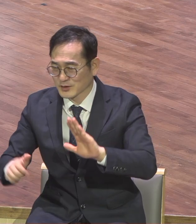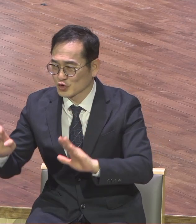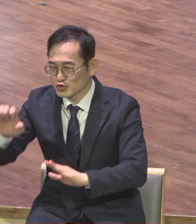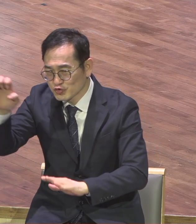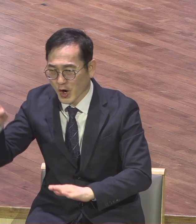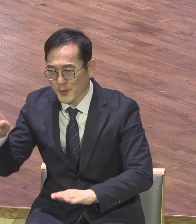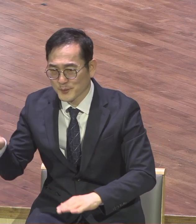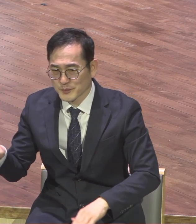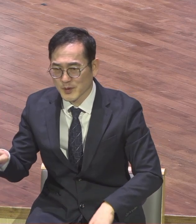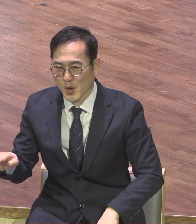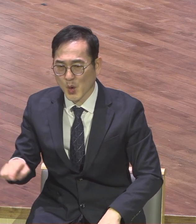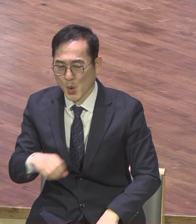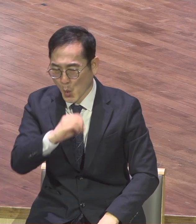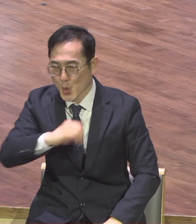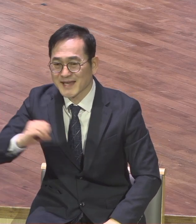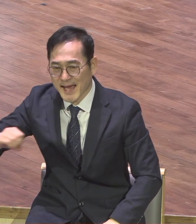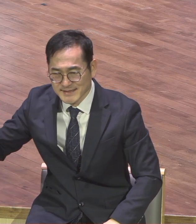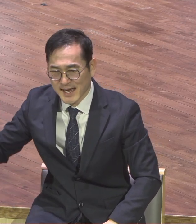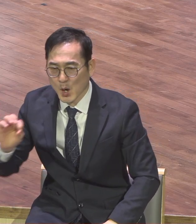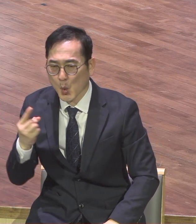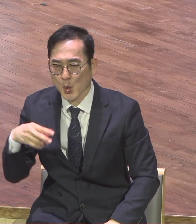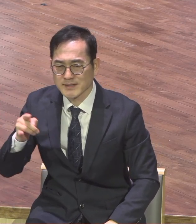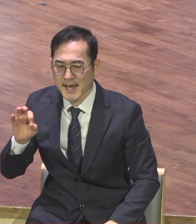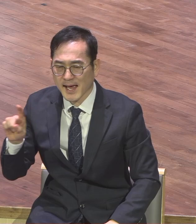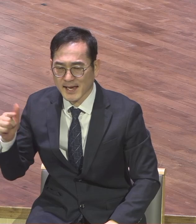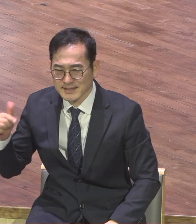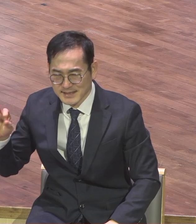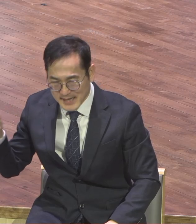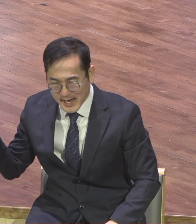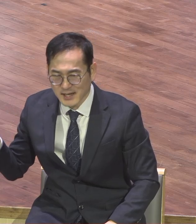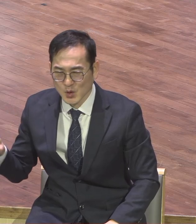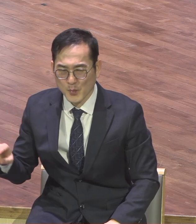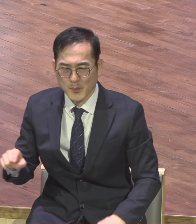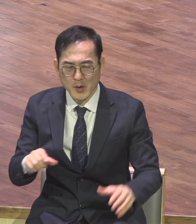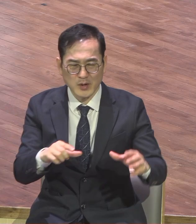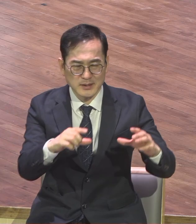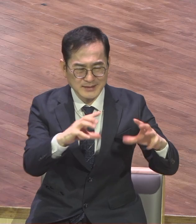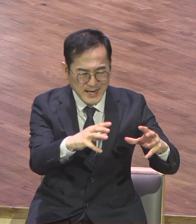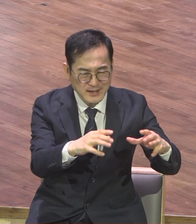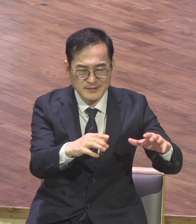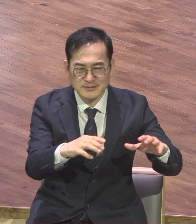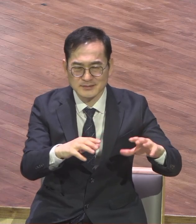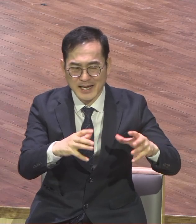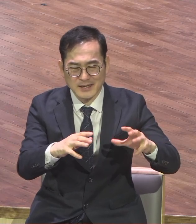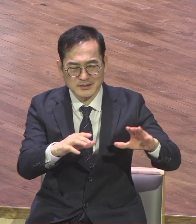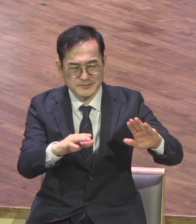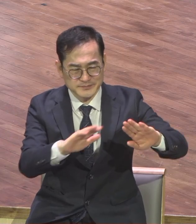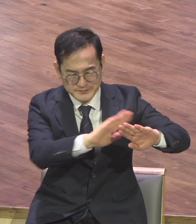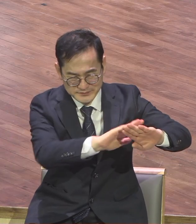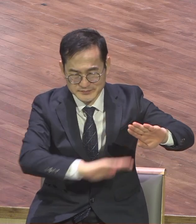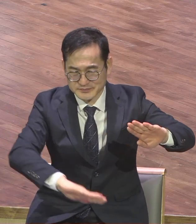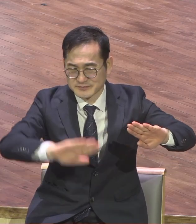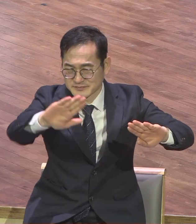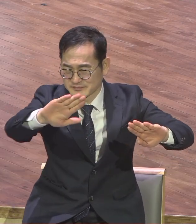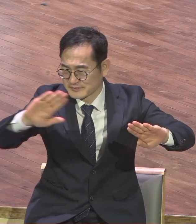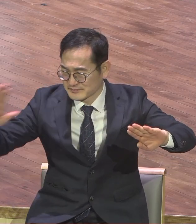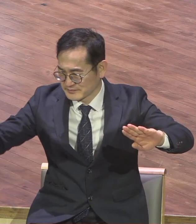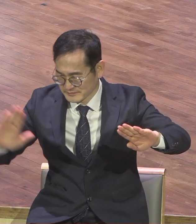아시아 다섯 개 팀을 구성을 해가지고 이 팀들이 퇴근하고 오면 전문가들이 모여가지고 수십 명이 모여가지고